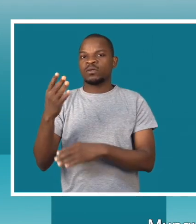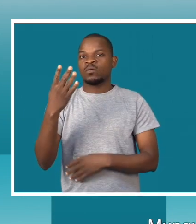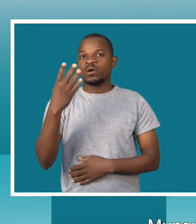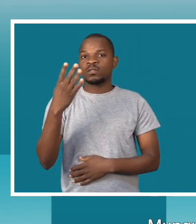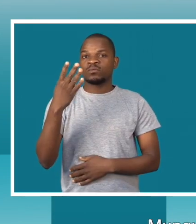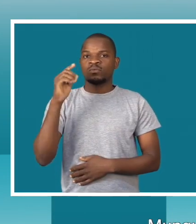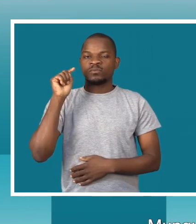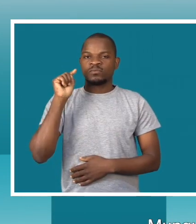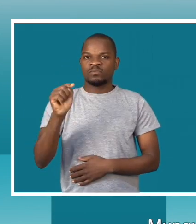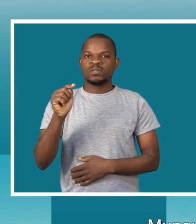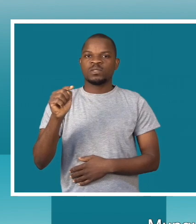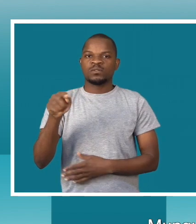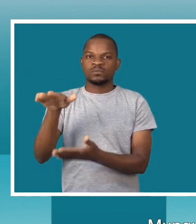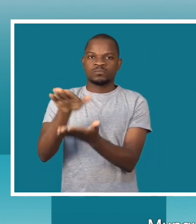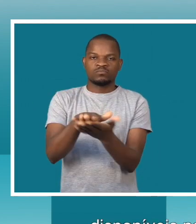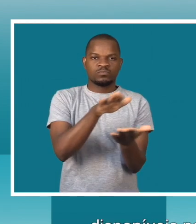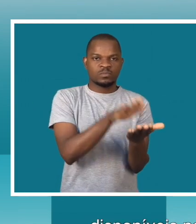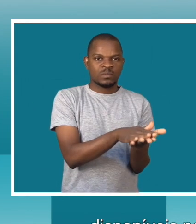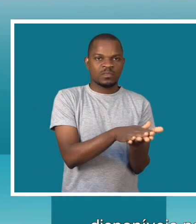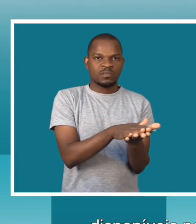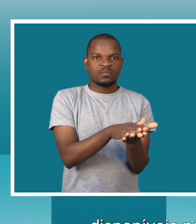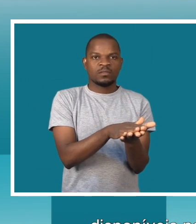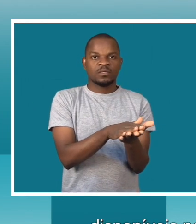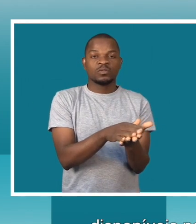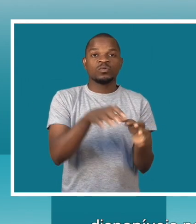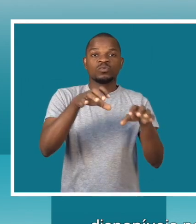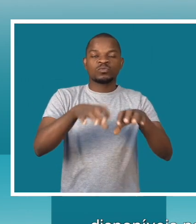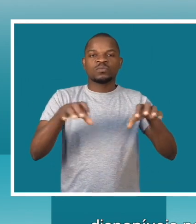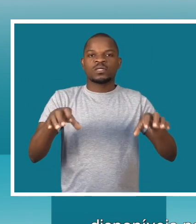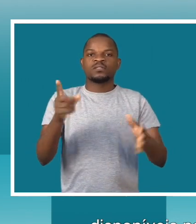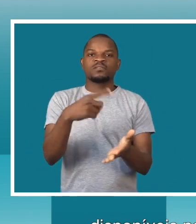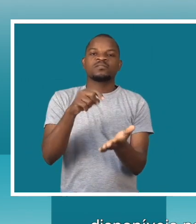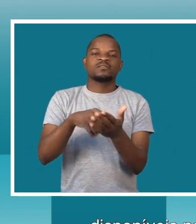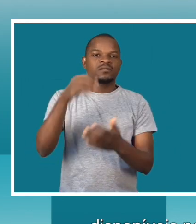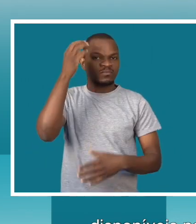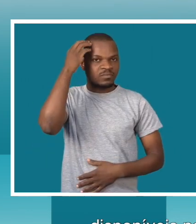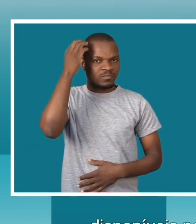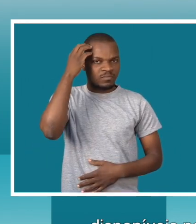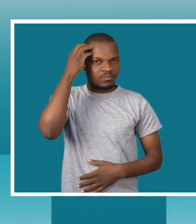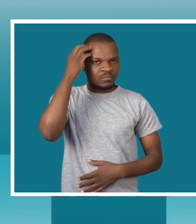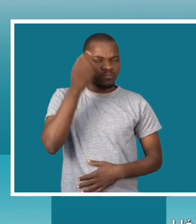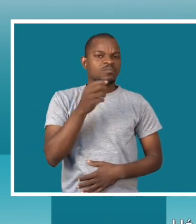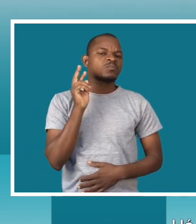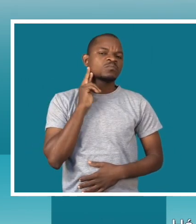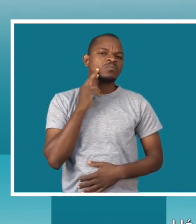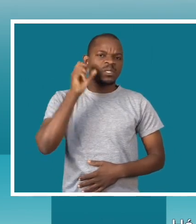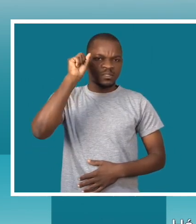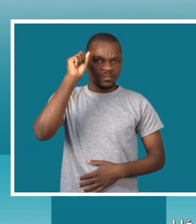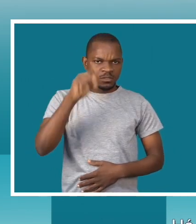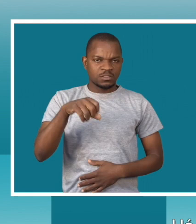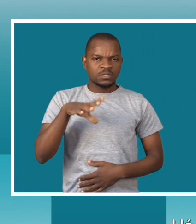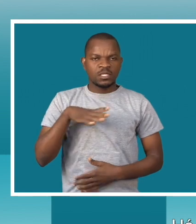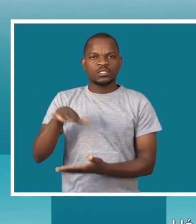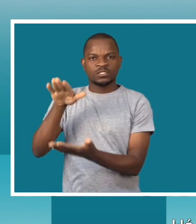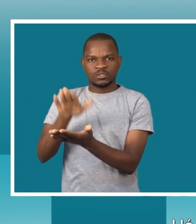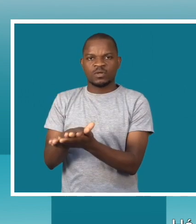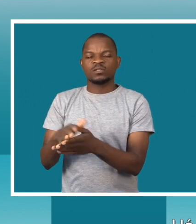bancas e barracas disponíveis nos mercados da cidade de Maputo. Há sim, há sim bancas